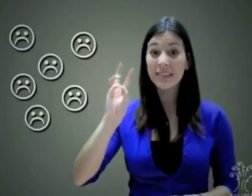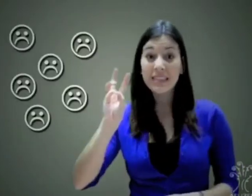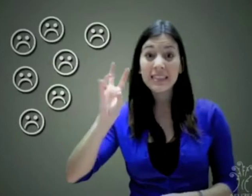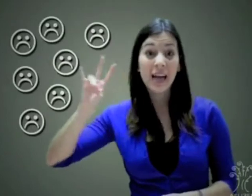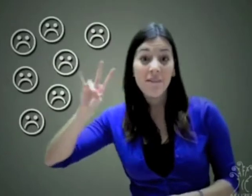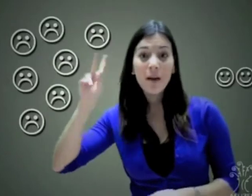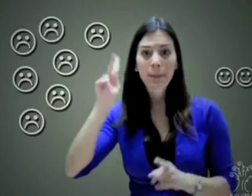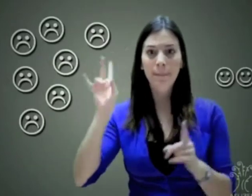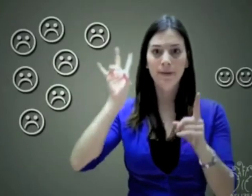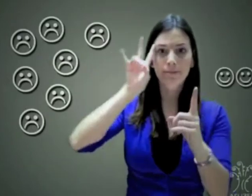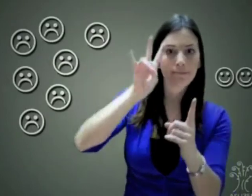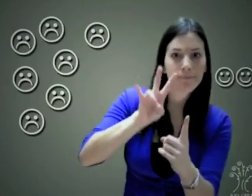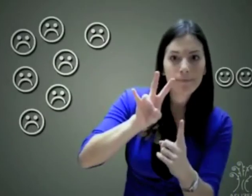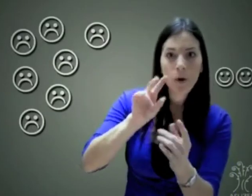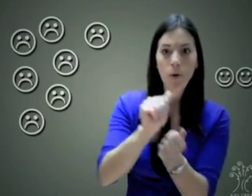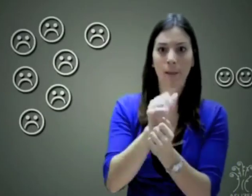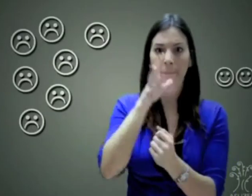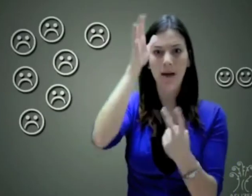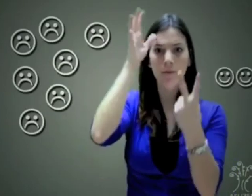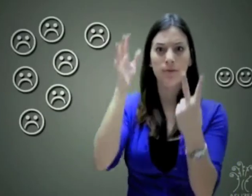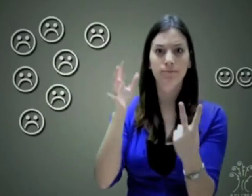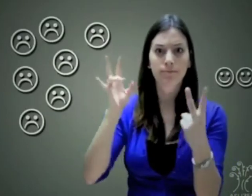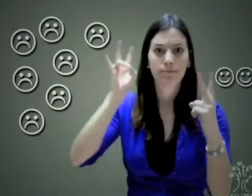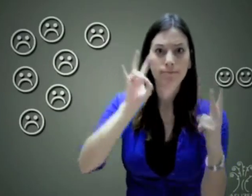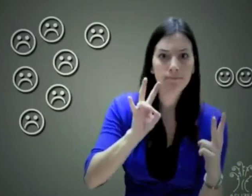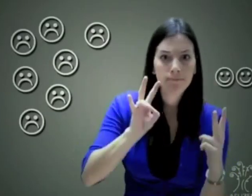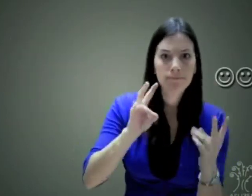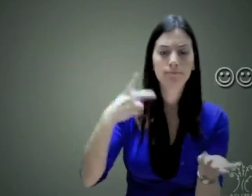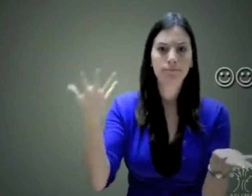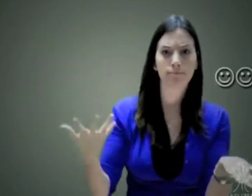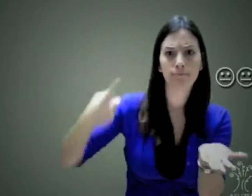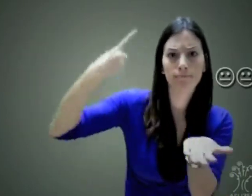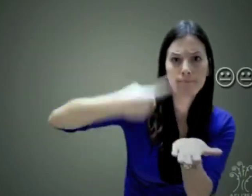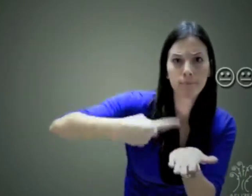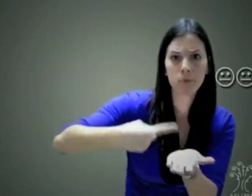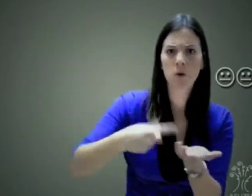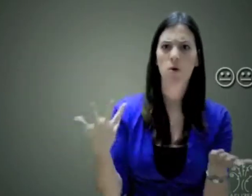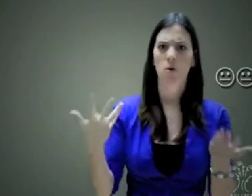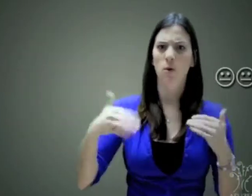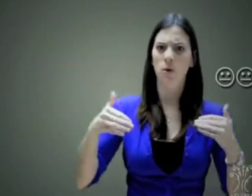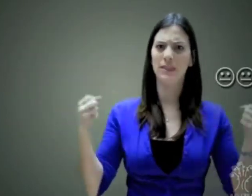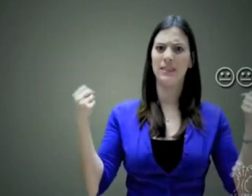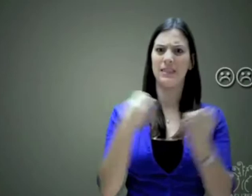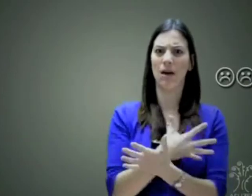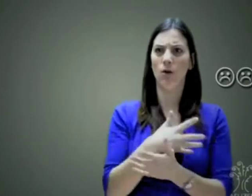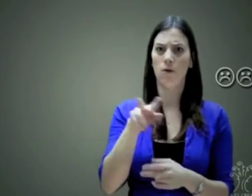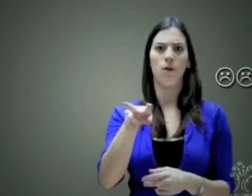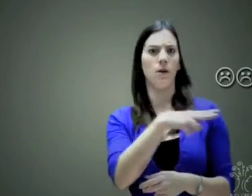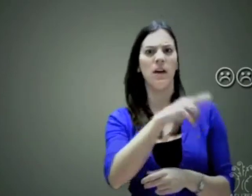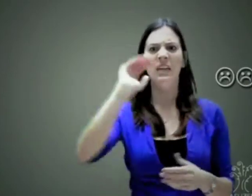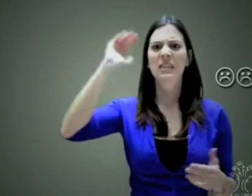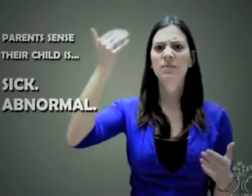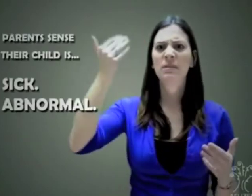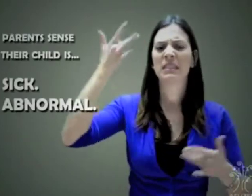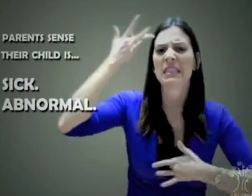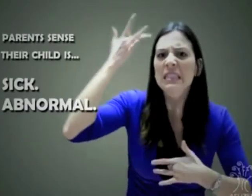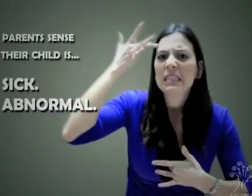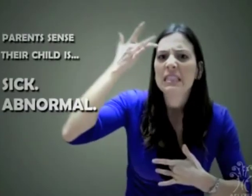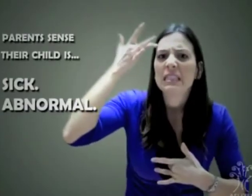7 contra los padres. Serían 7 contra 2. Obviamente esto puede ocasionar que los padres sientan temor porque